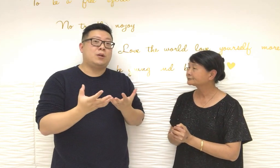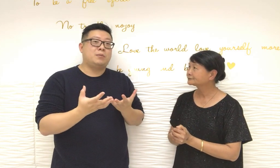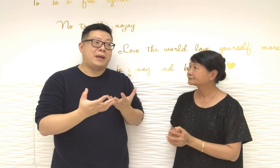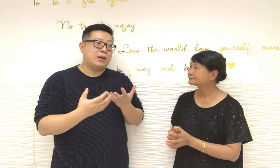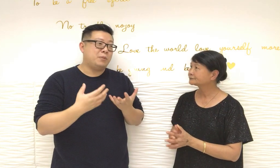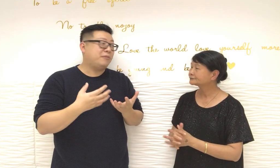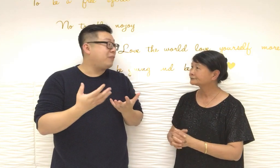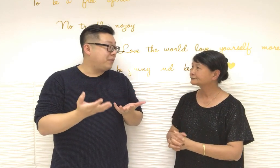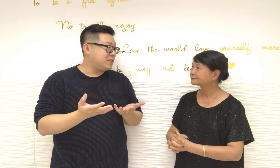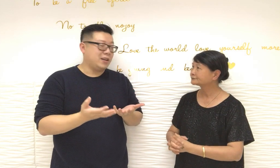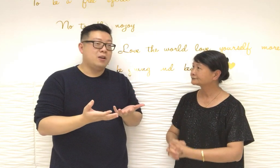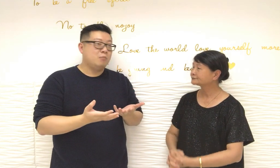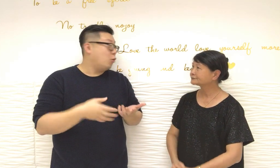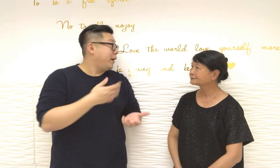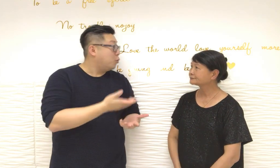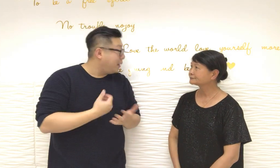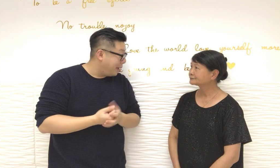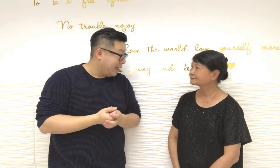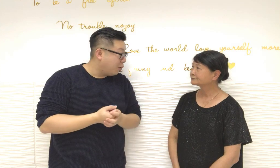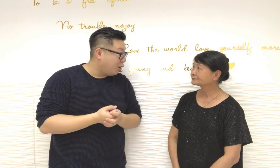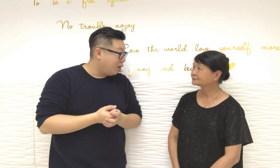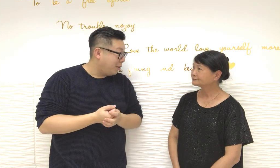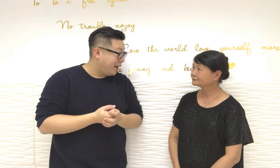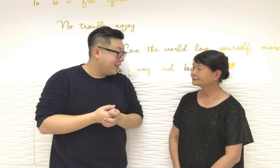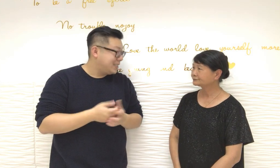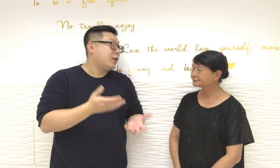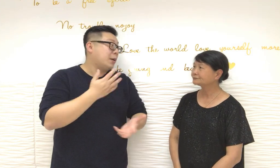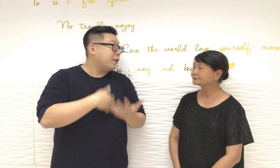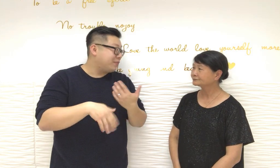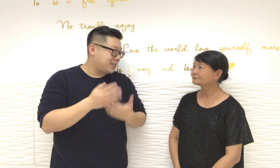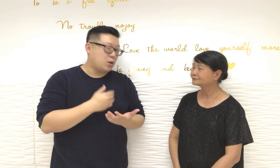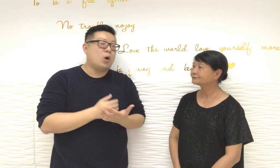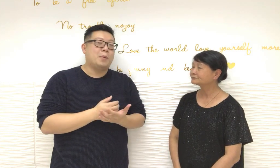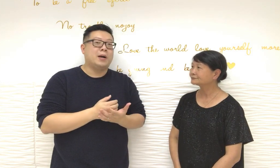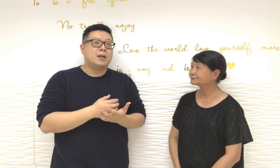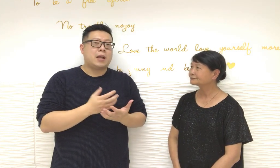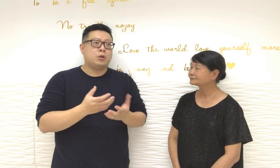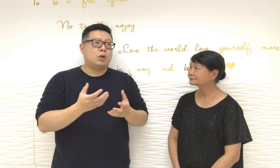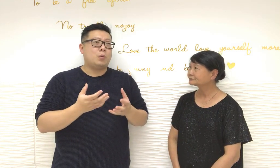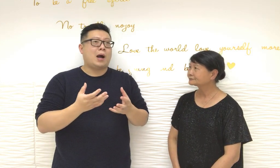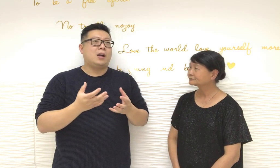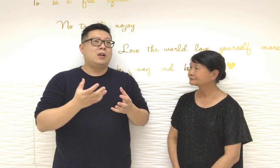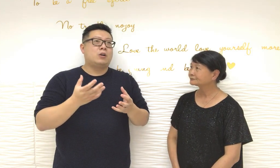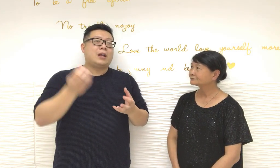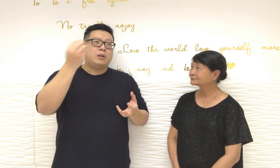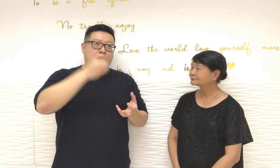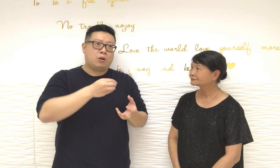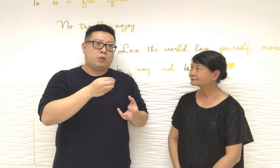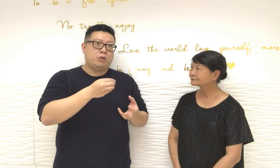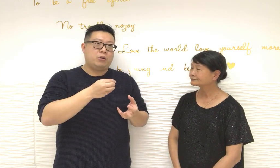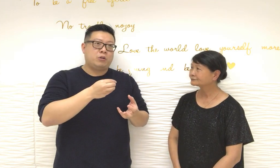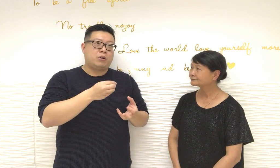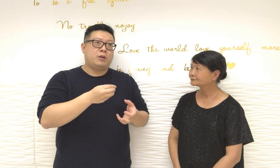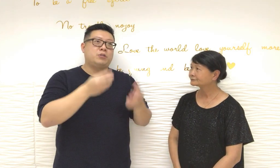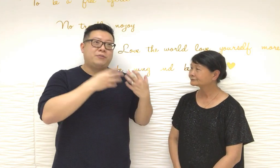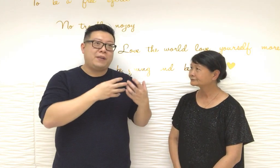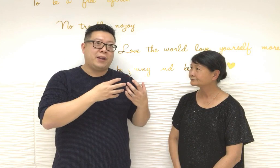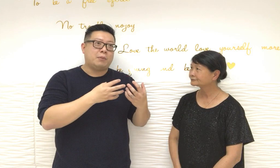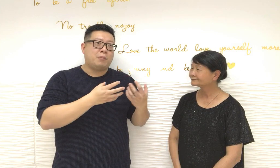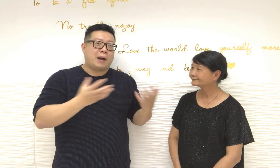皮憂是怎樣分就是沒有皮股便是皮憂是吧就是我們這樣說但如果你說他吞了下去他又要出來那我放